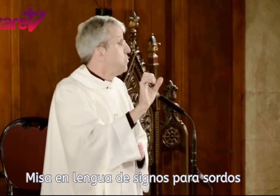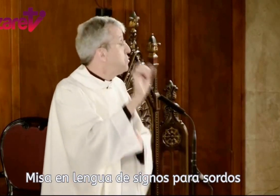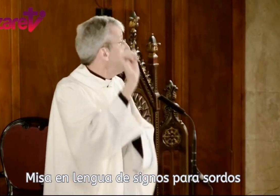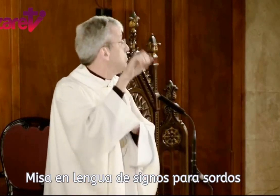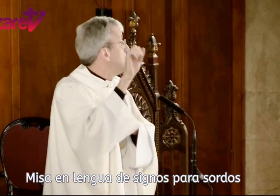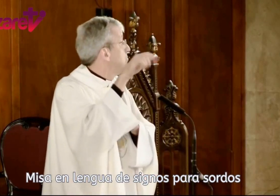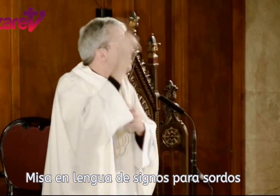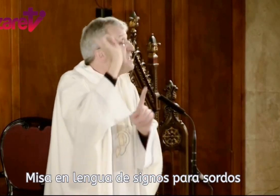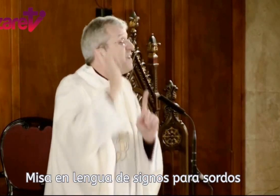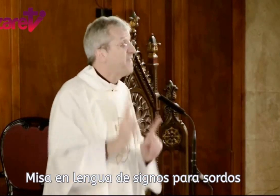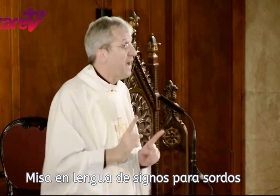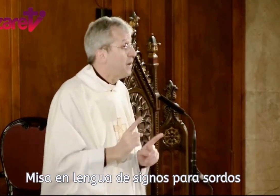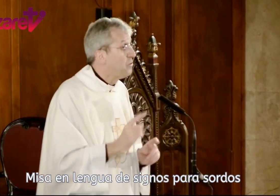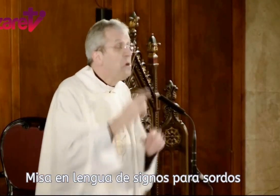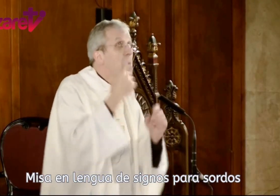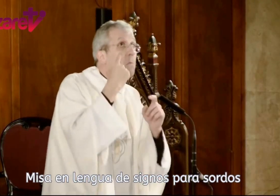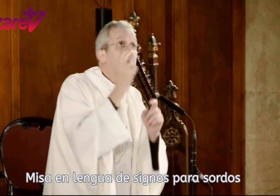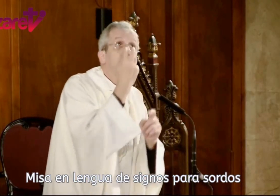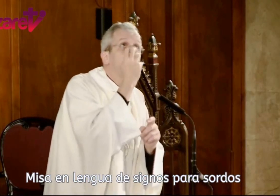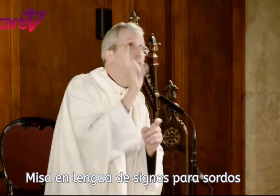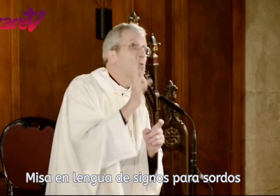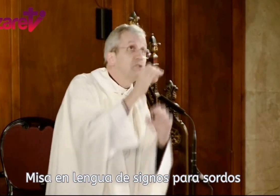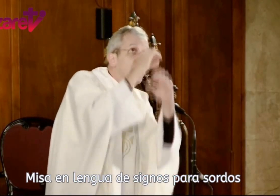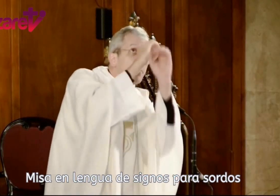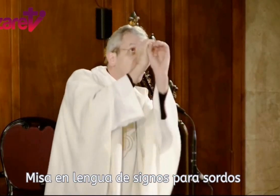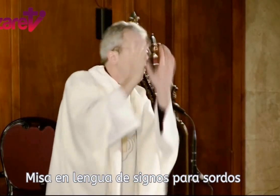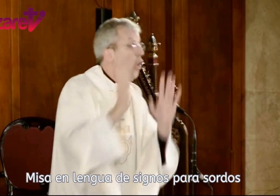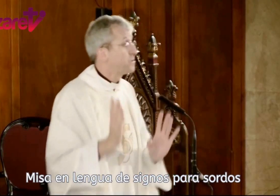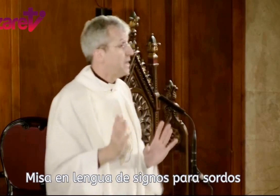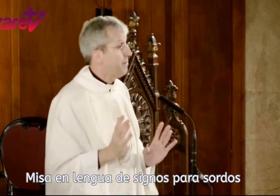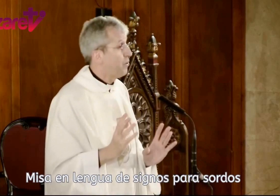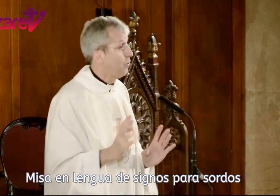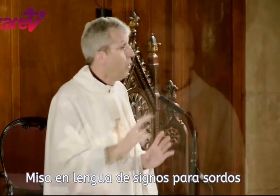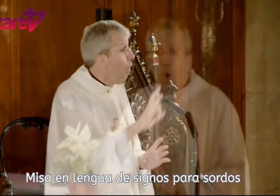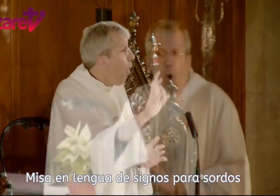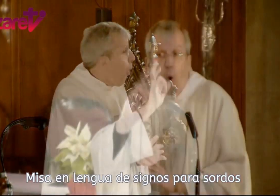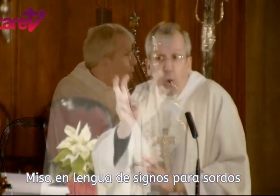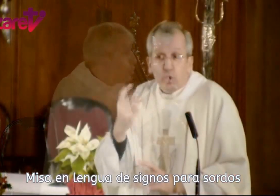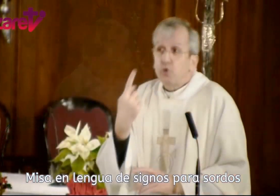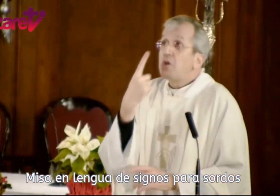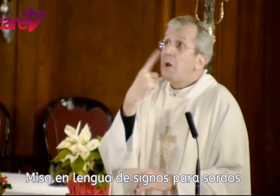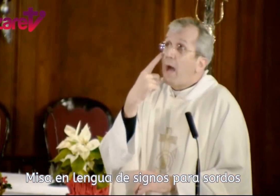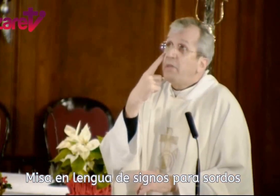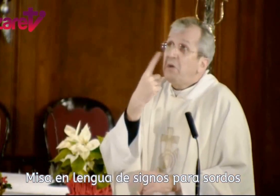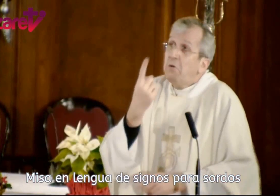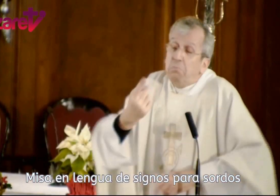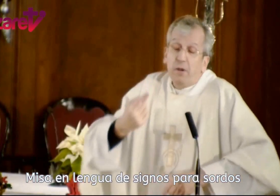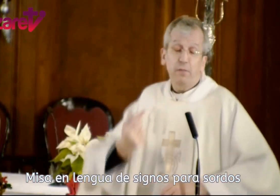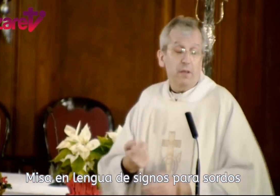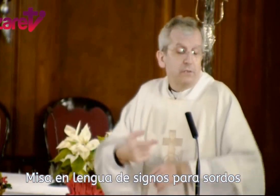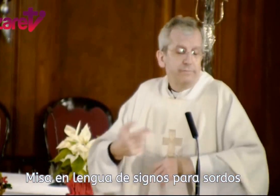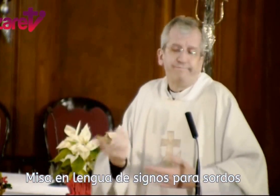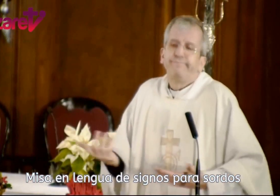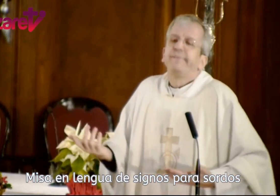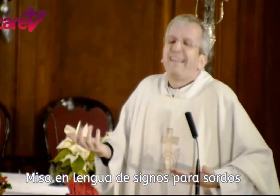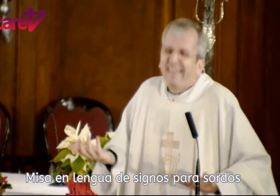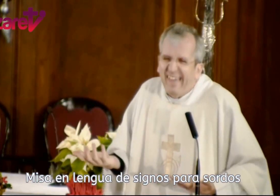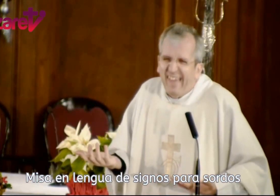muchos ni se fijaron, porque no tuvieron curiosidad, porque no observaron, otros la vieron pero dijeron ¿qué?